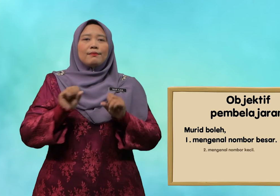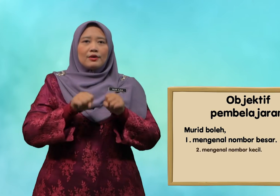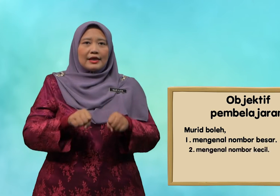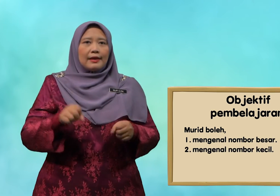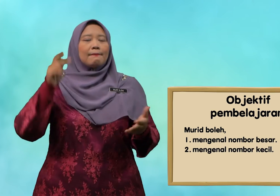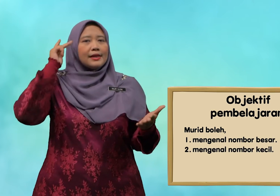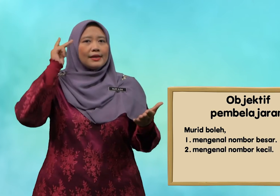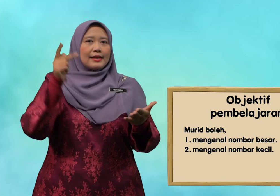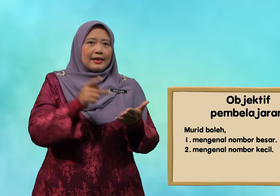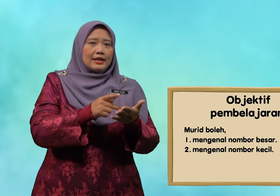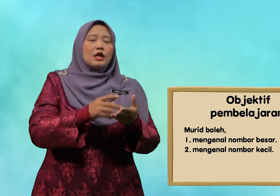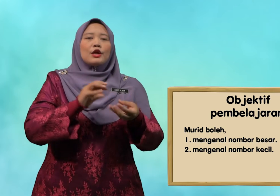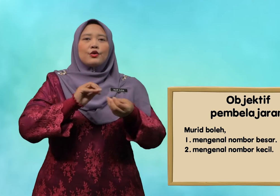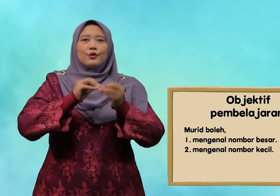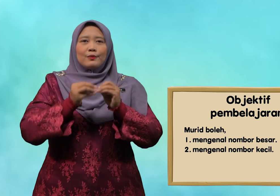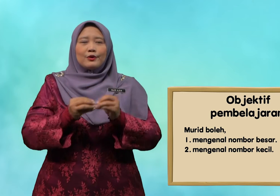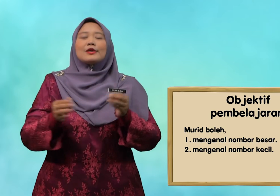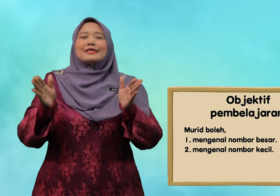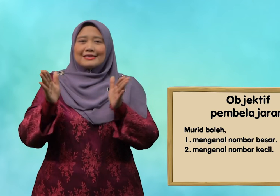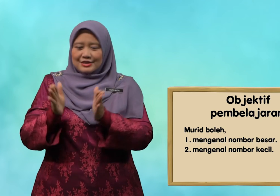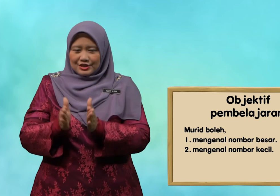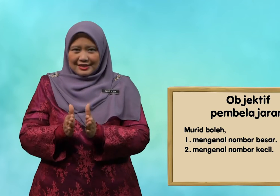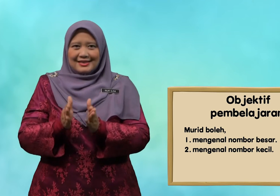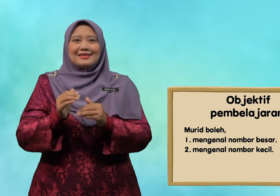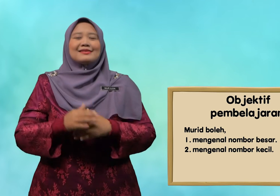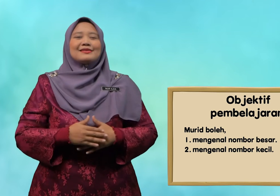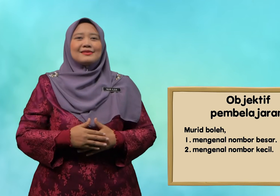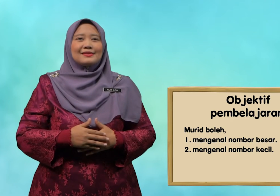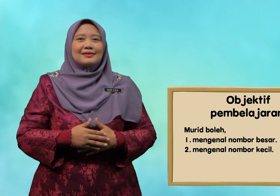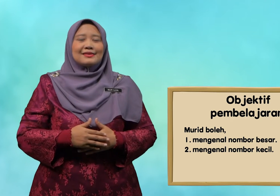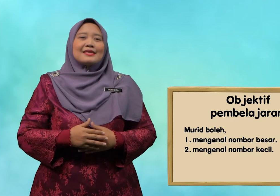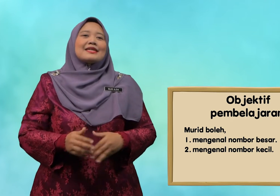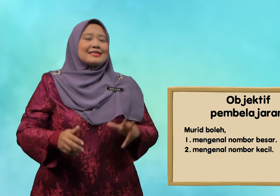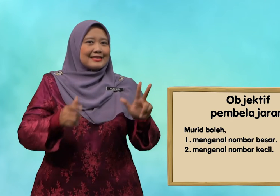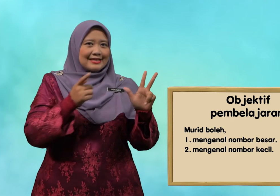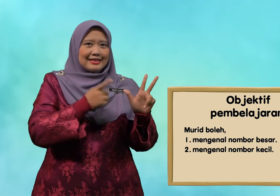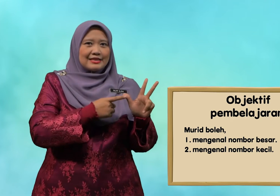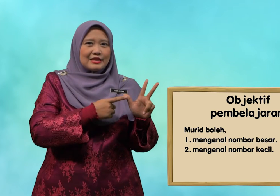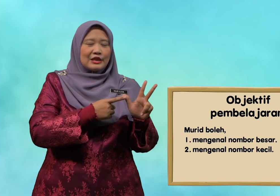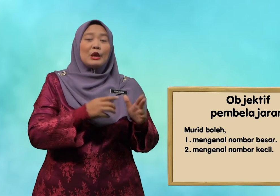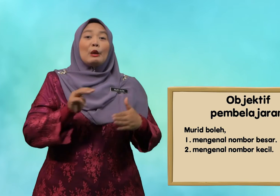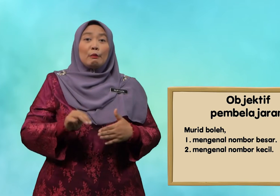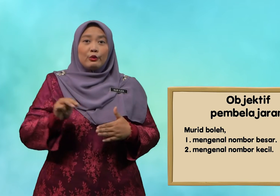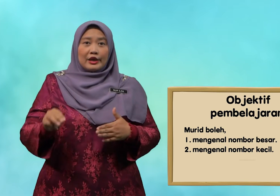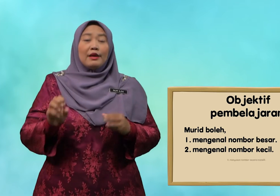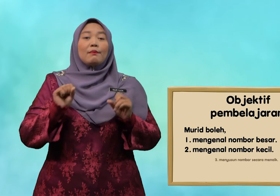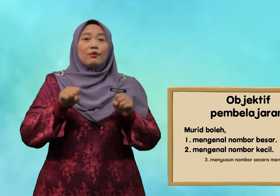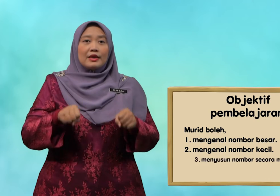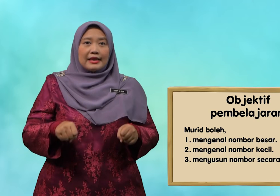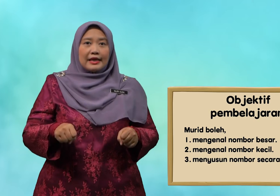boleh mengenal nombor kecil. Ketiga, murid boleh